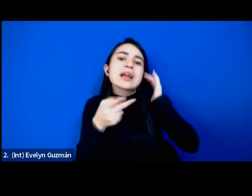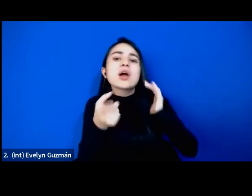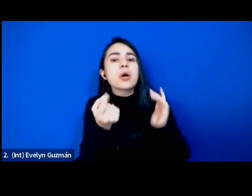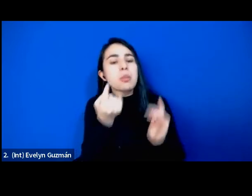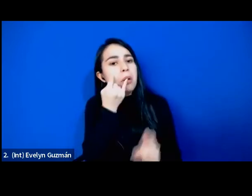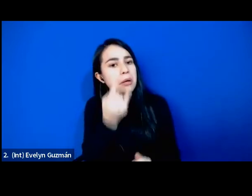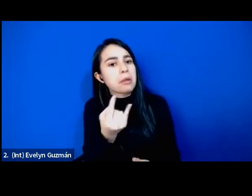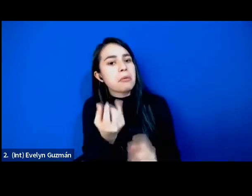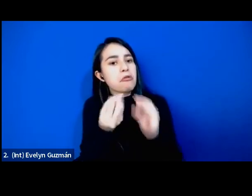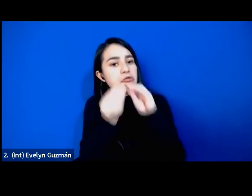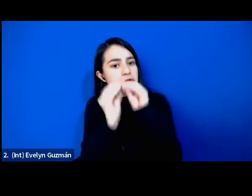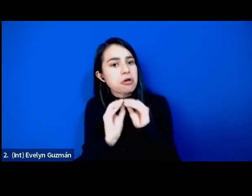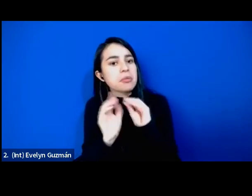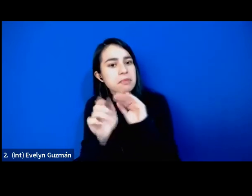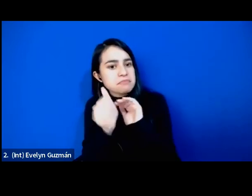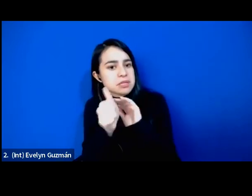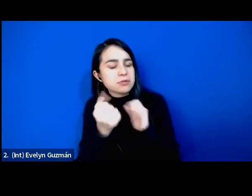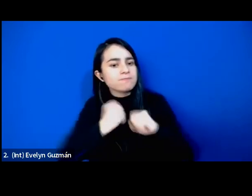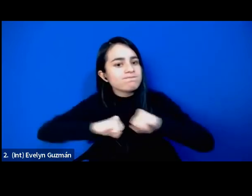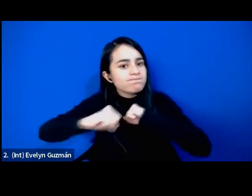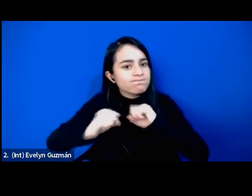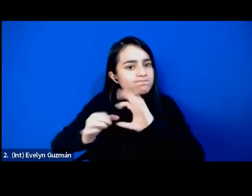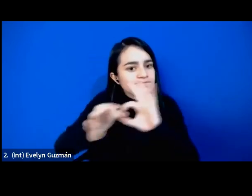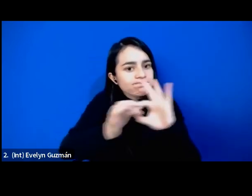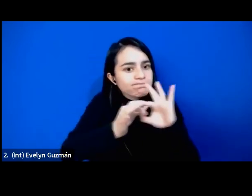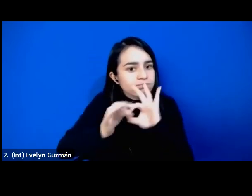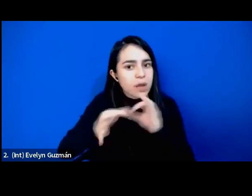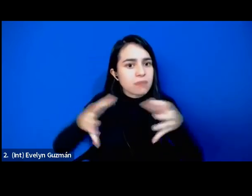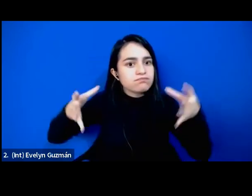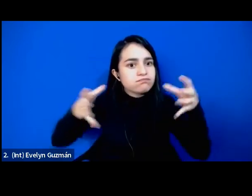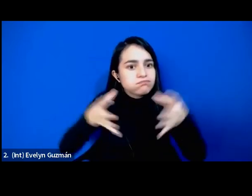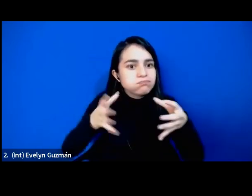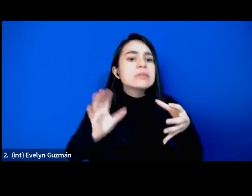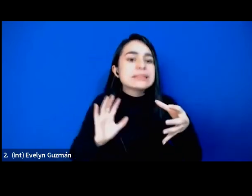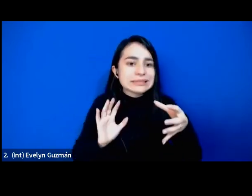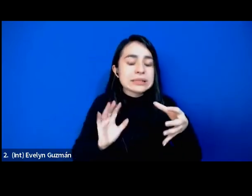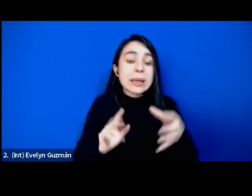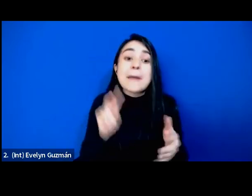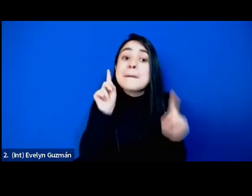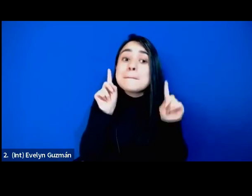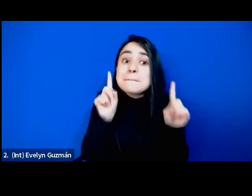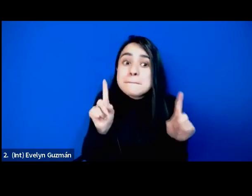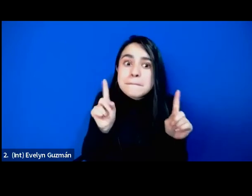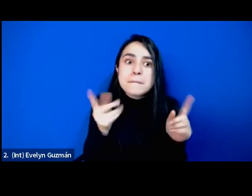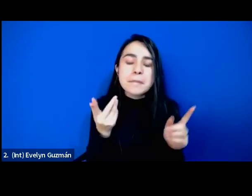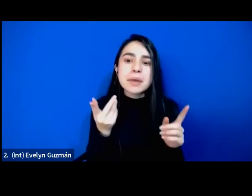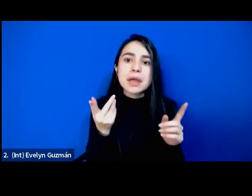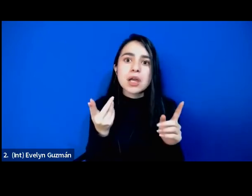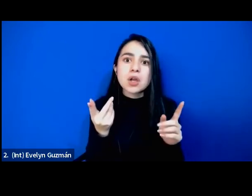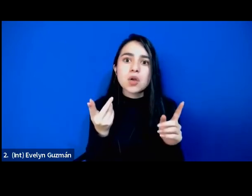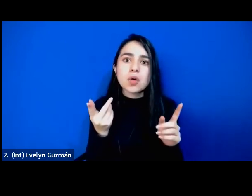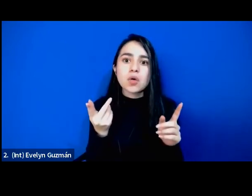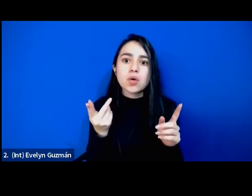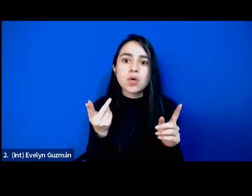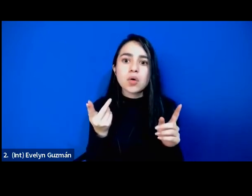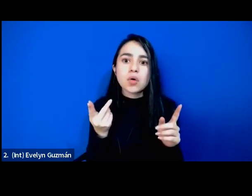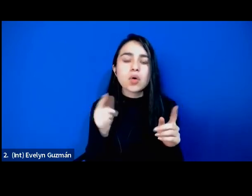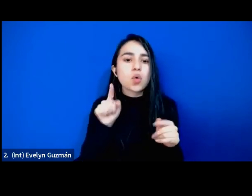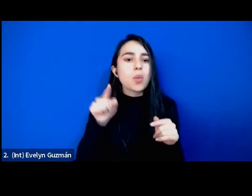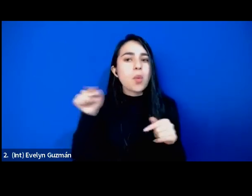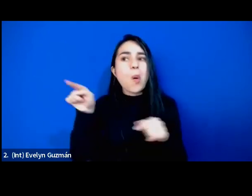interesante, más colectiva, pero no necesariamente ninguna de las